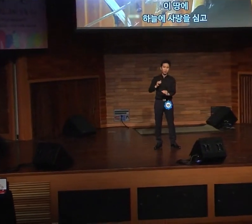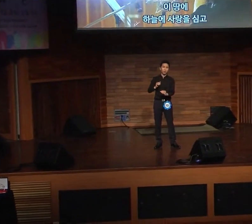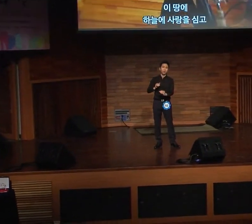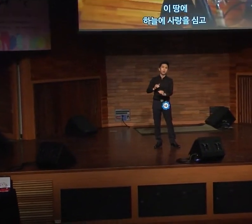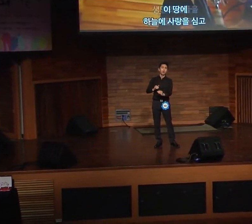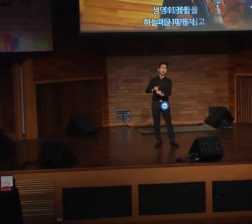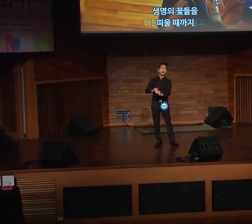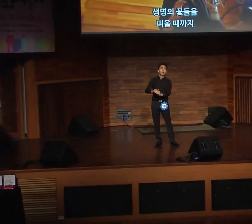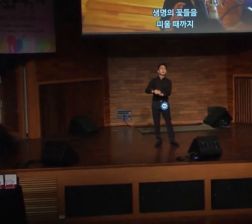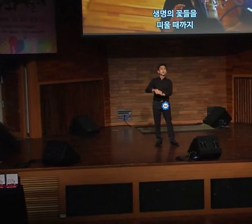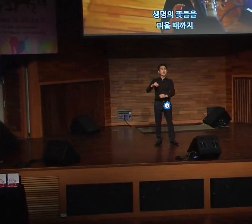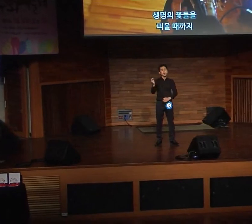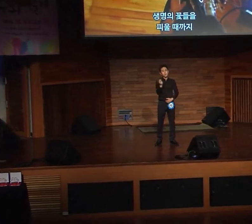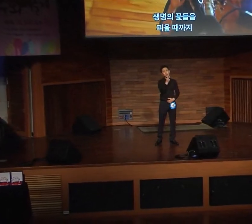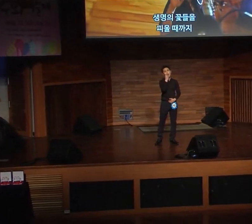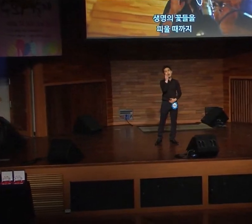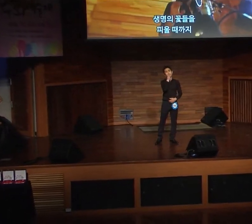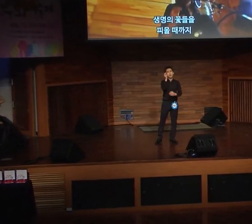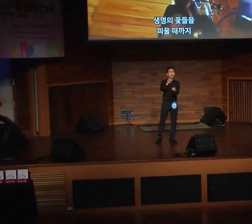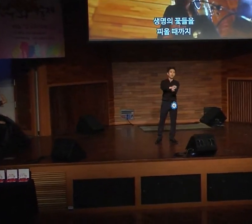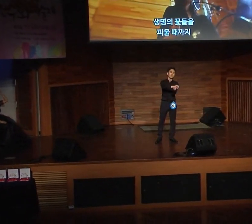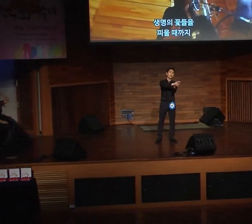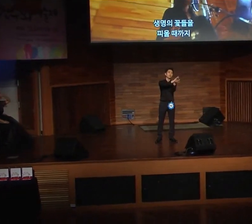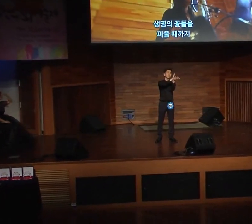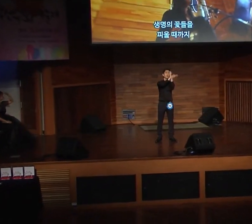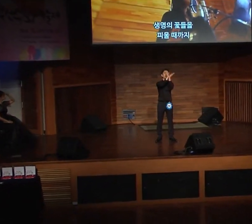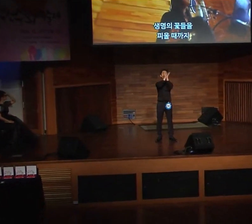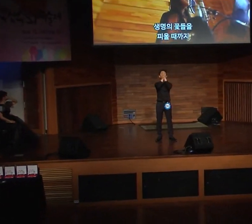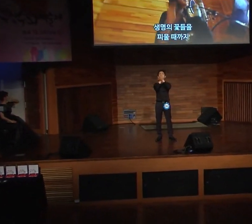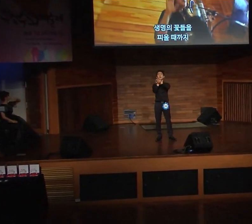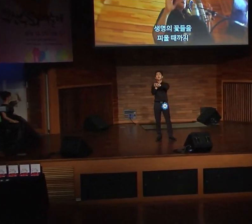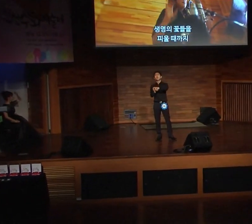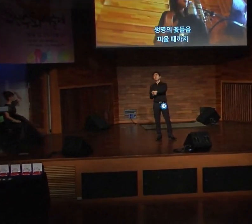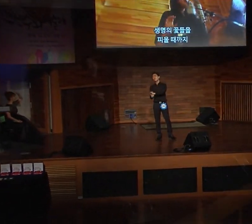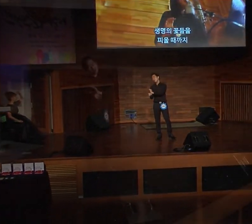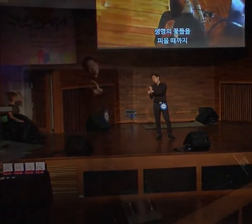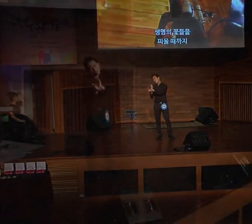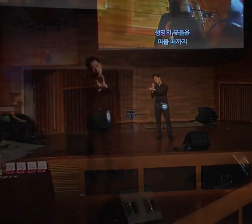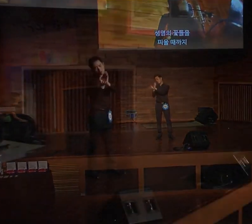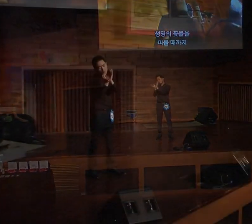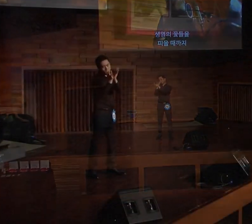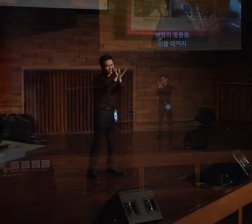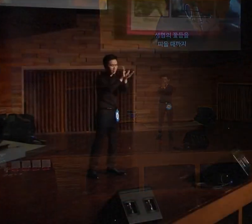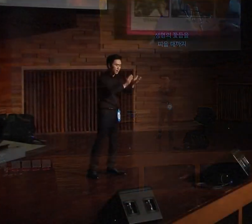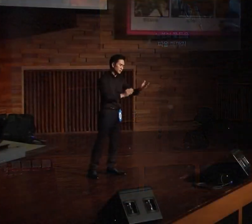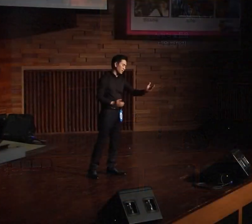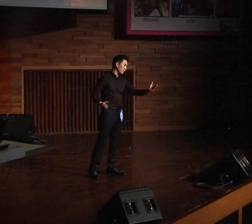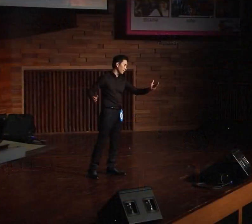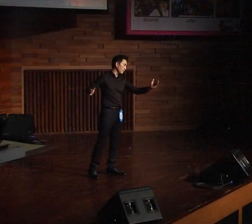생명 다할 꽃들을 피울 때까지 때까지